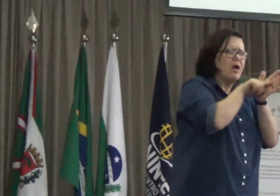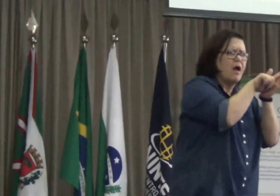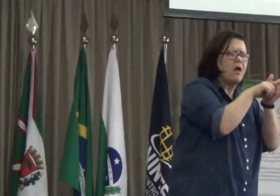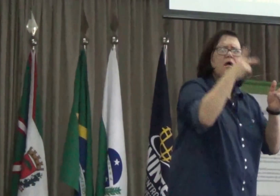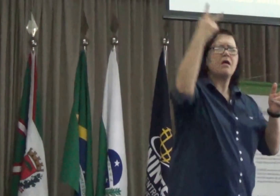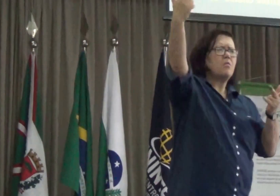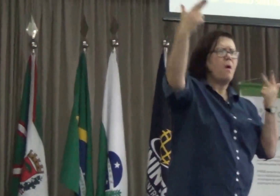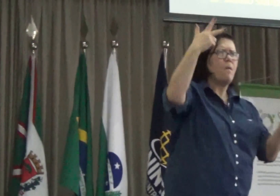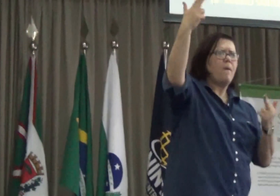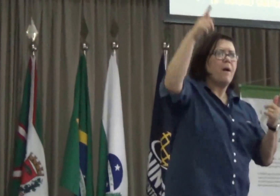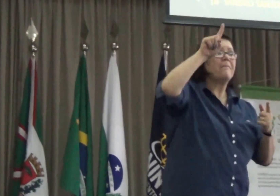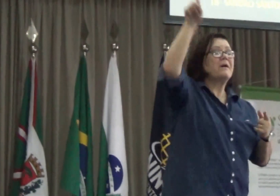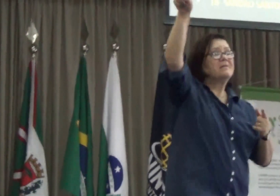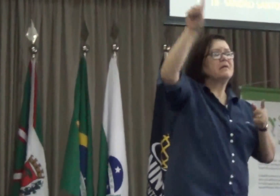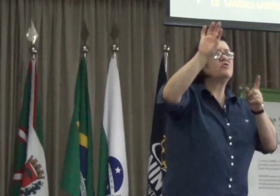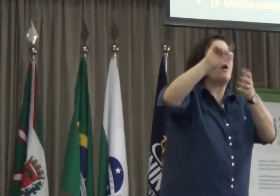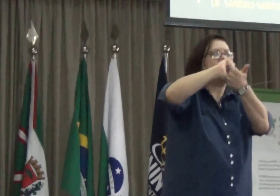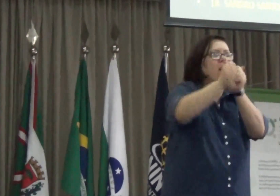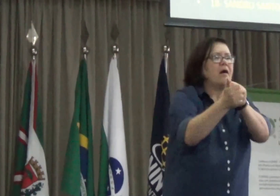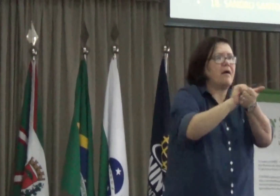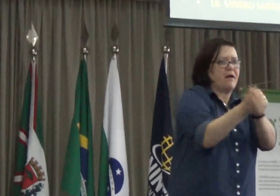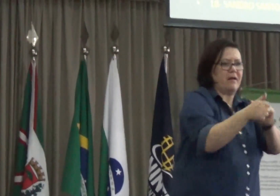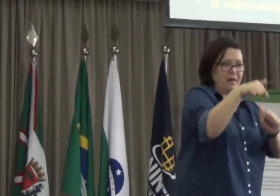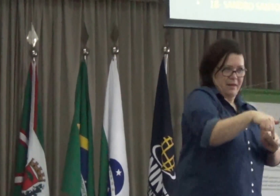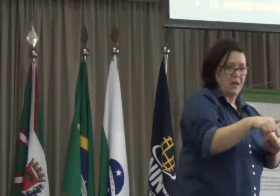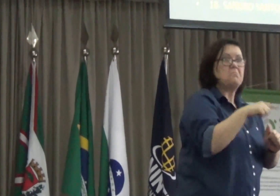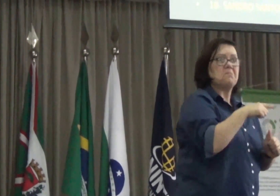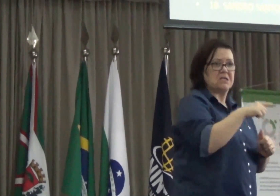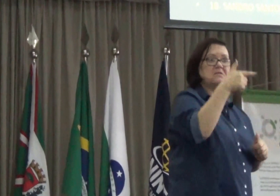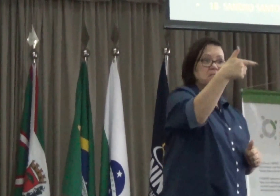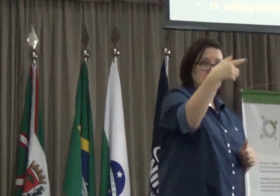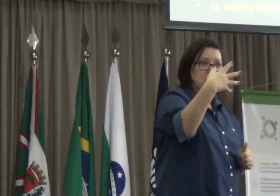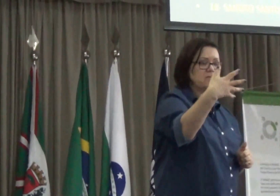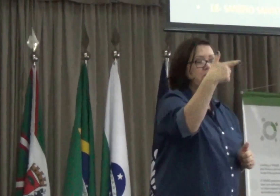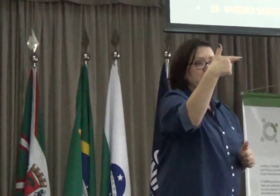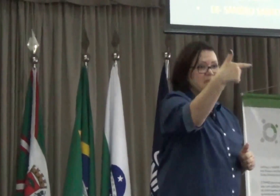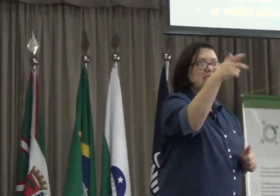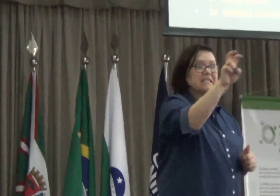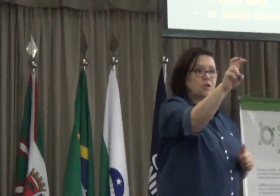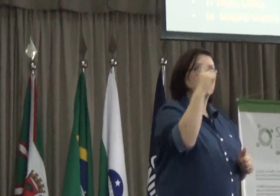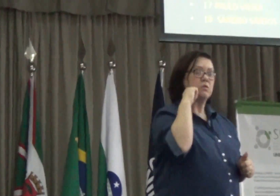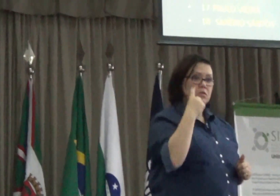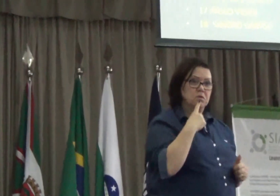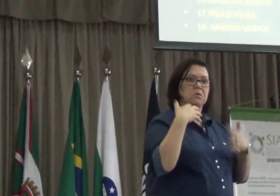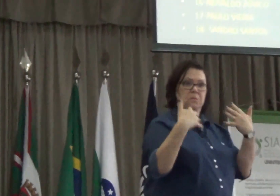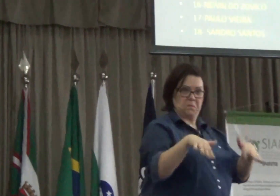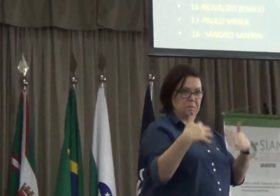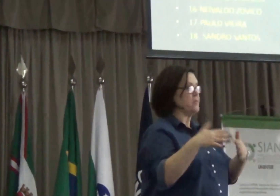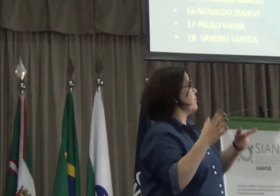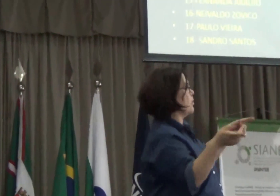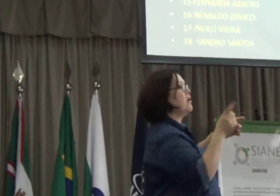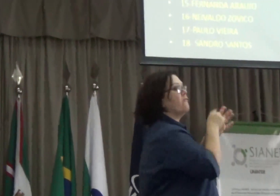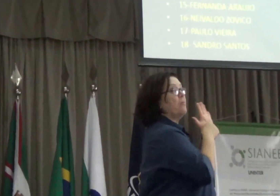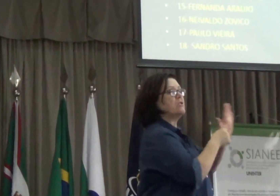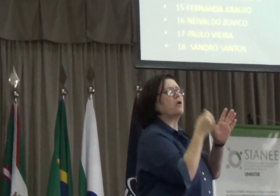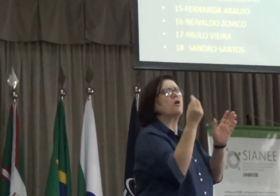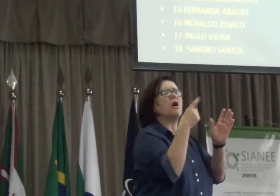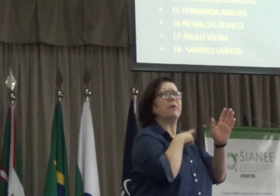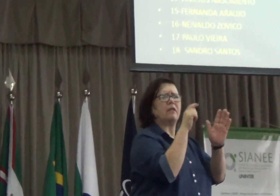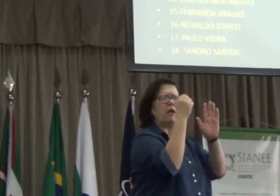fizeram, por exemplo, fizeram pesquisas em outros países, em outras línguas, e traduziram isso para o português e